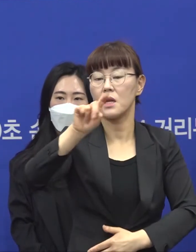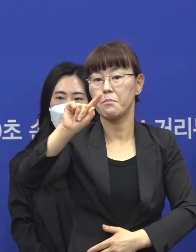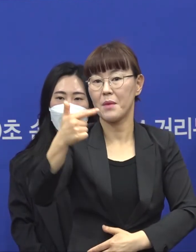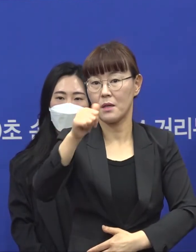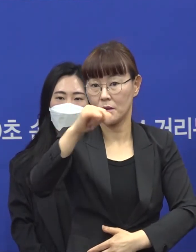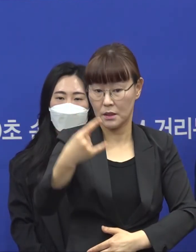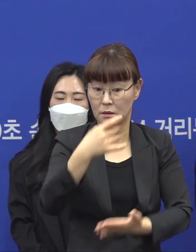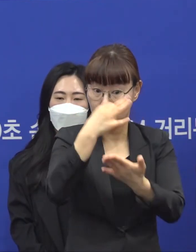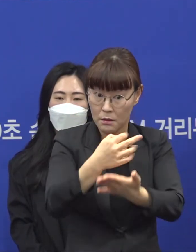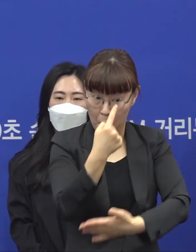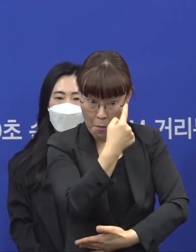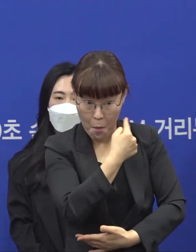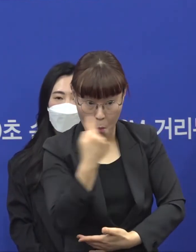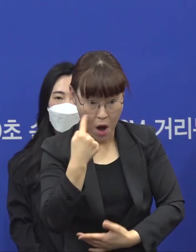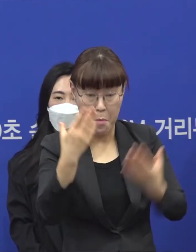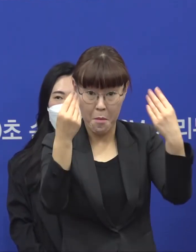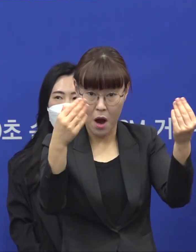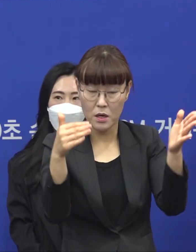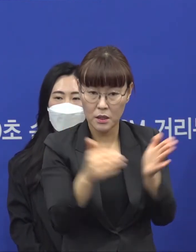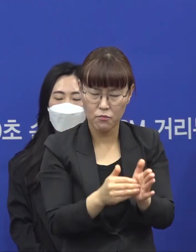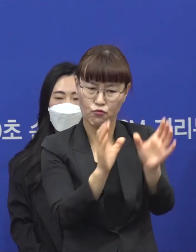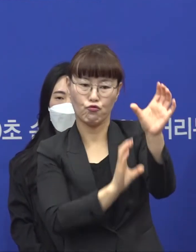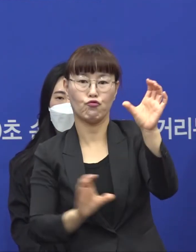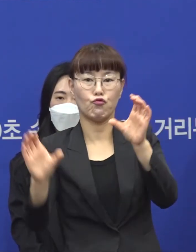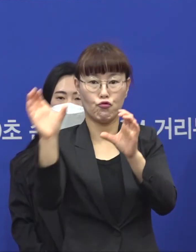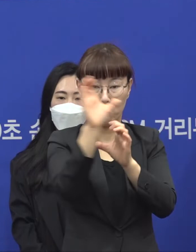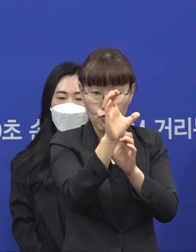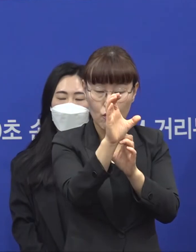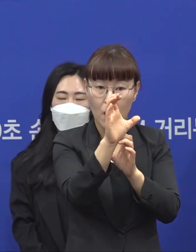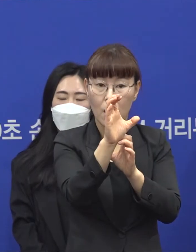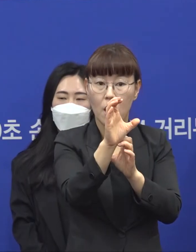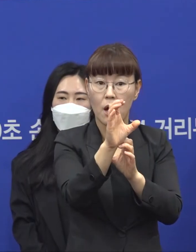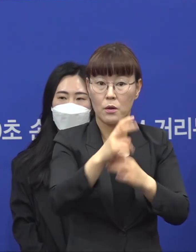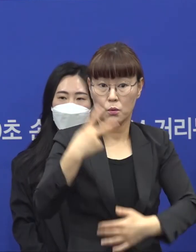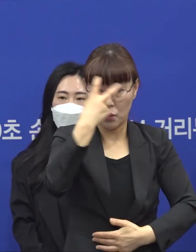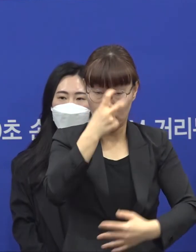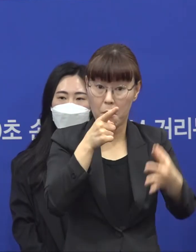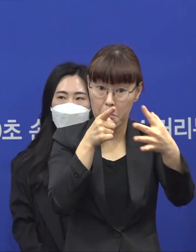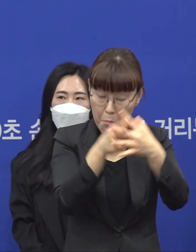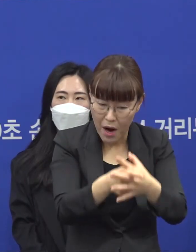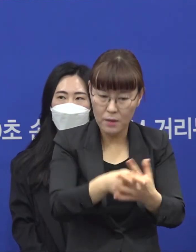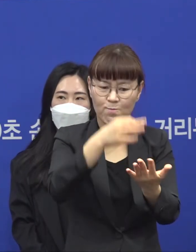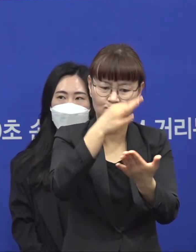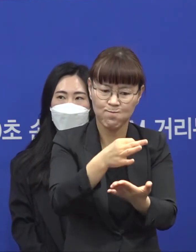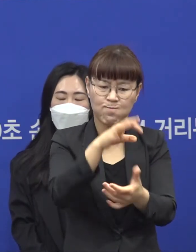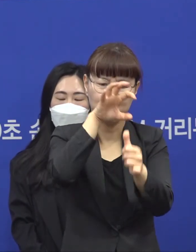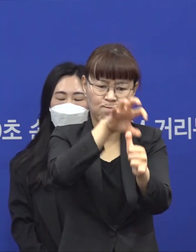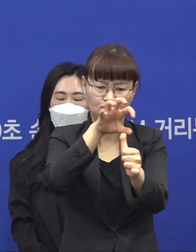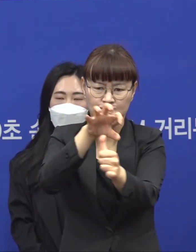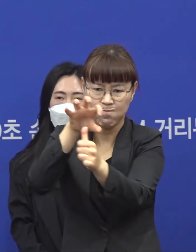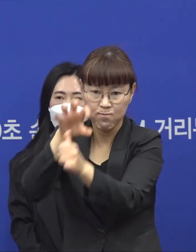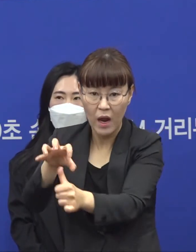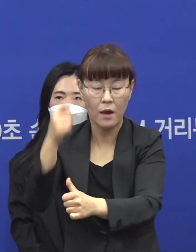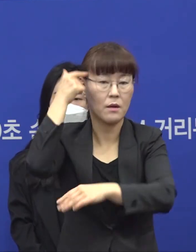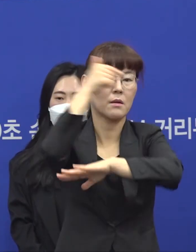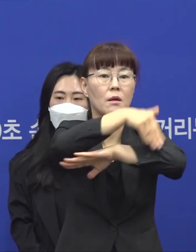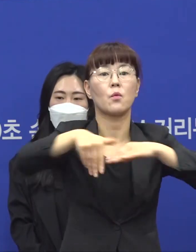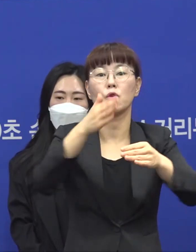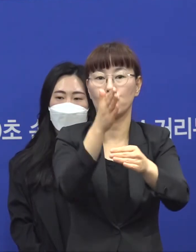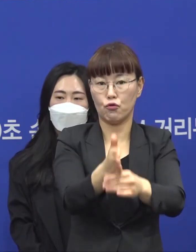재산이 확인되는 즉시 계속해서 그 금액 확인되는 금액 재산 가액만큼 계속 감유를 진행할 예정입니다.